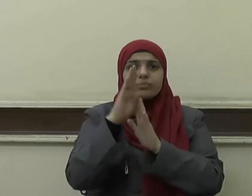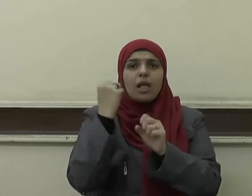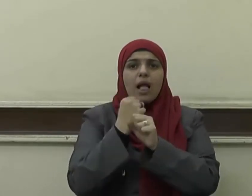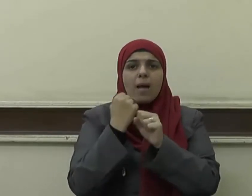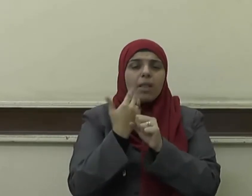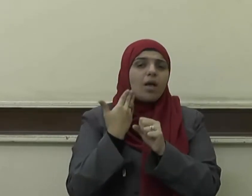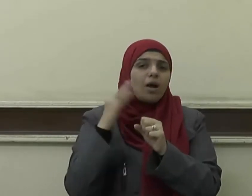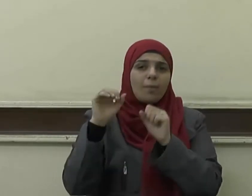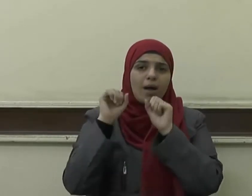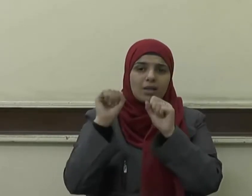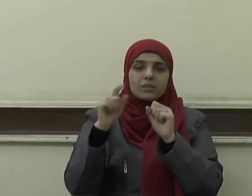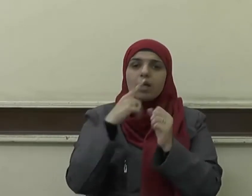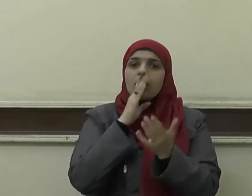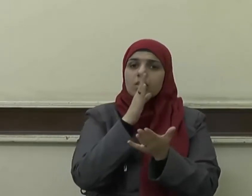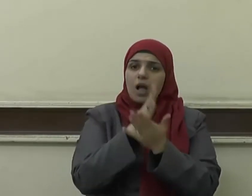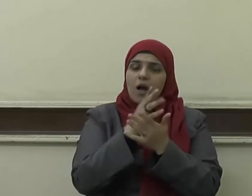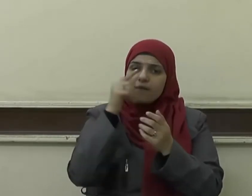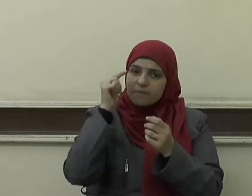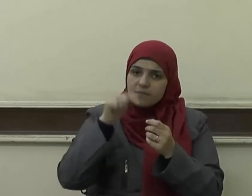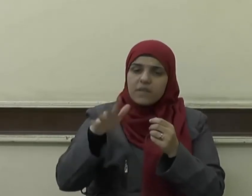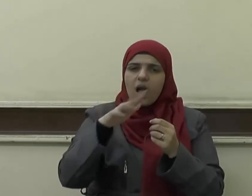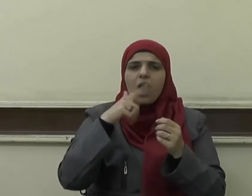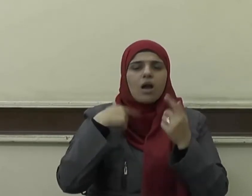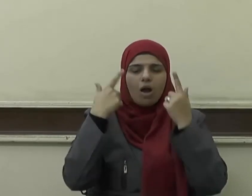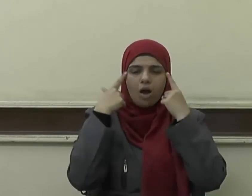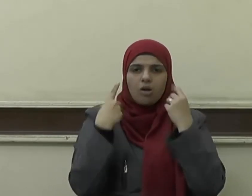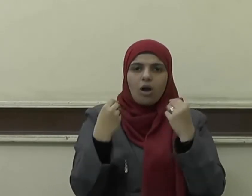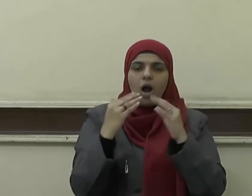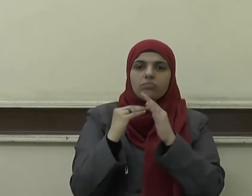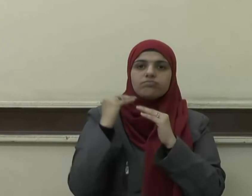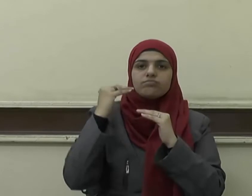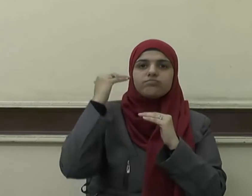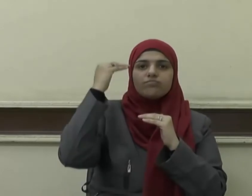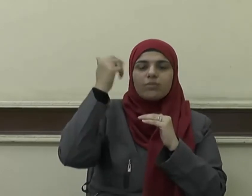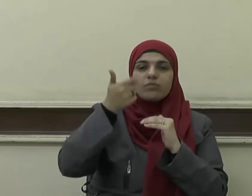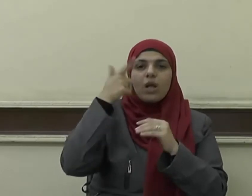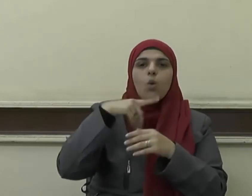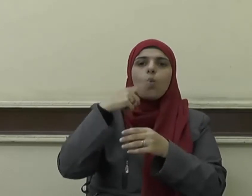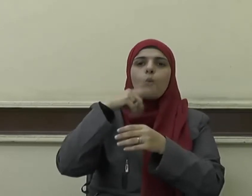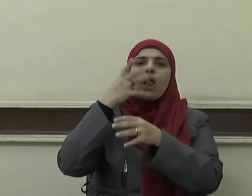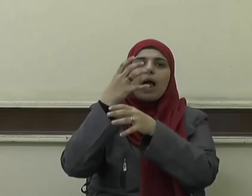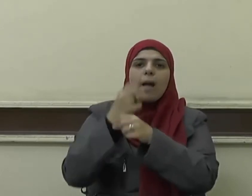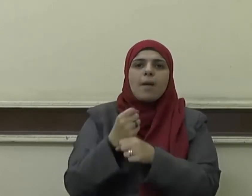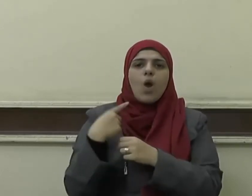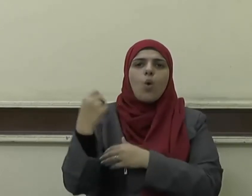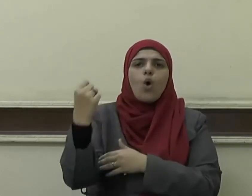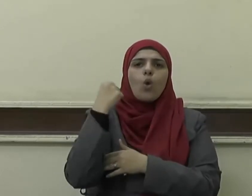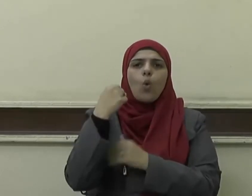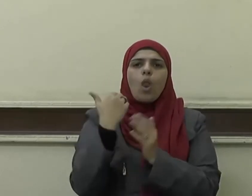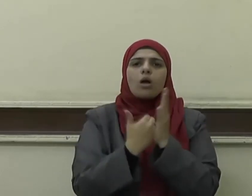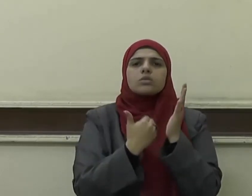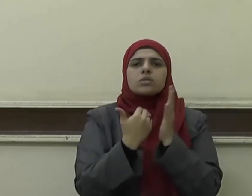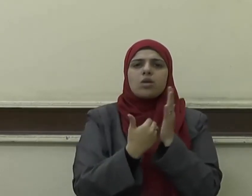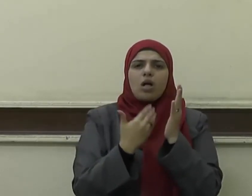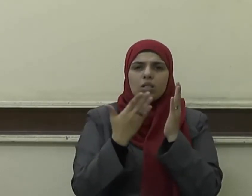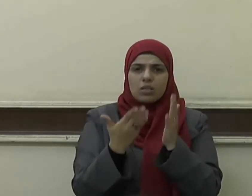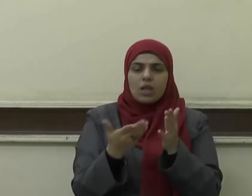والازدهار والحماية والقوة الاقتصادية وجاءه الناس من كل فج عميق